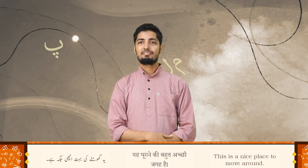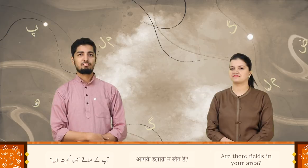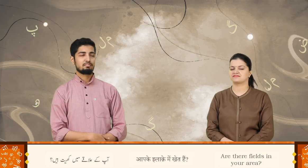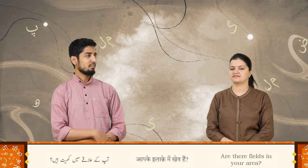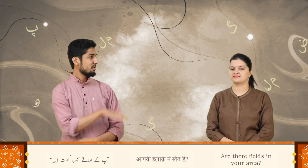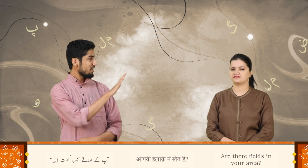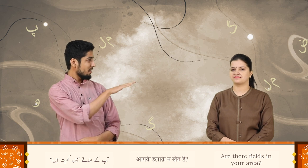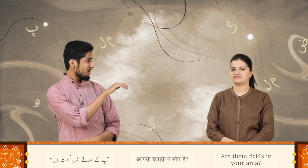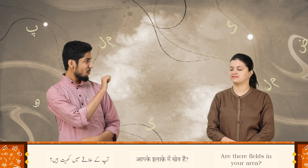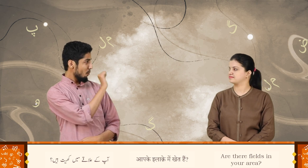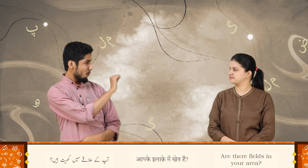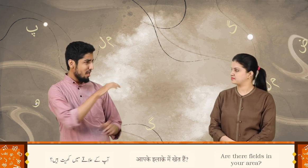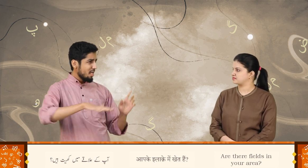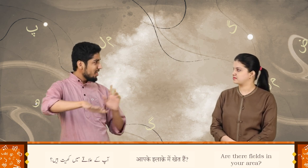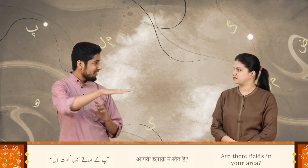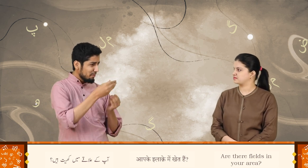آپ کے علاقے میں کھیت ہیں؟